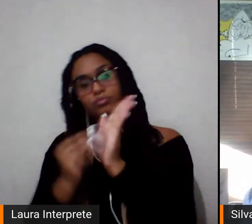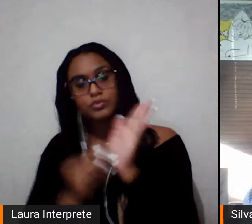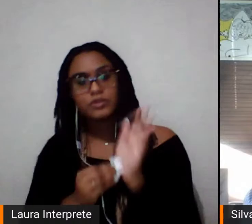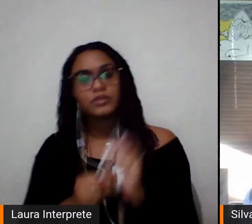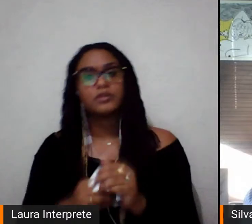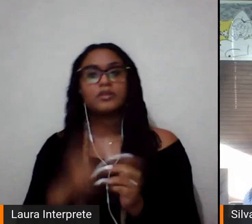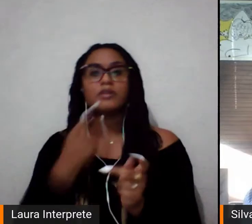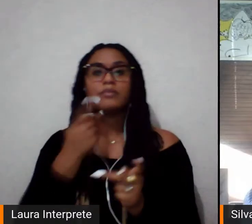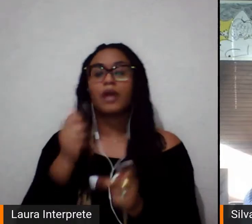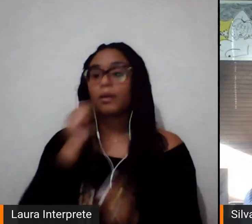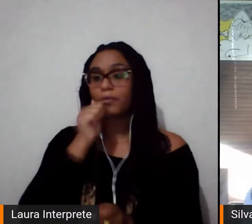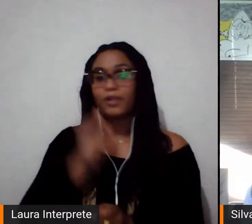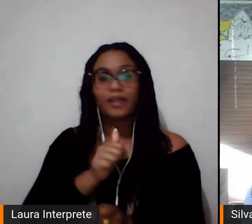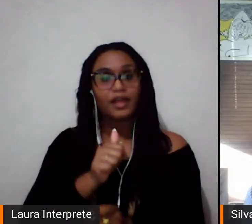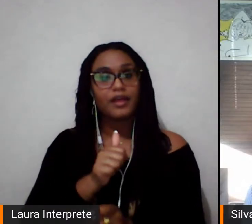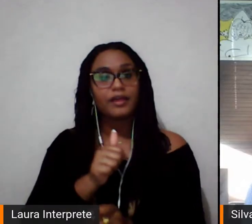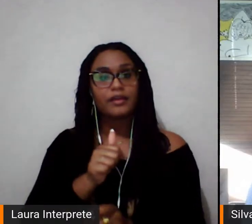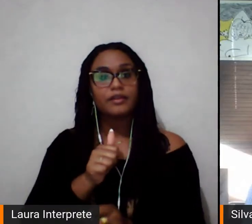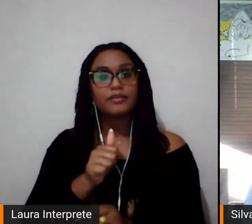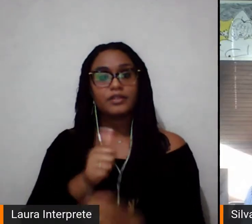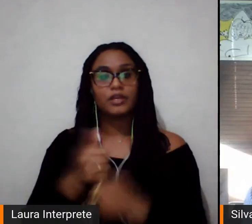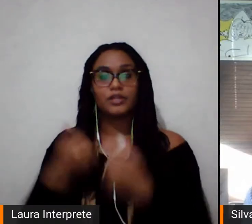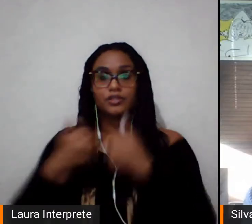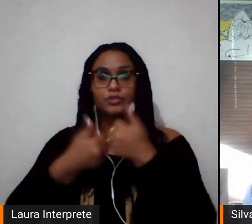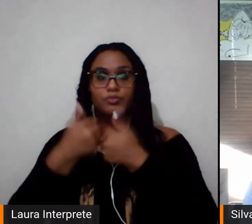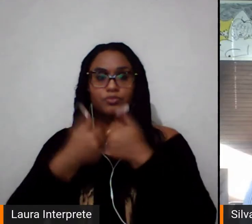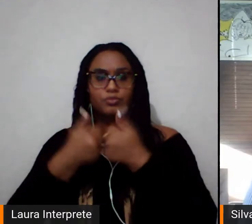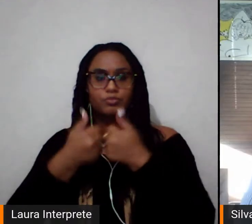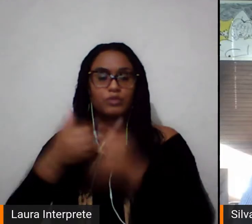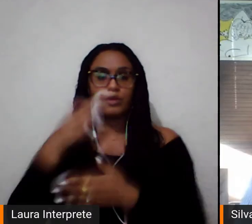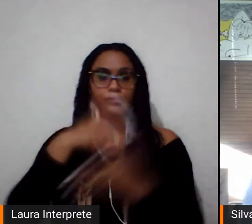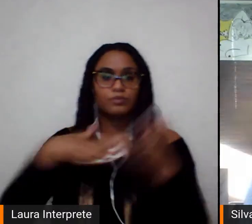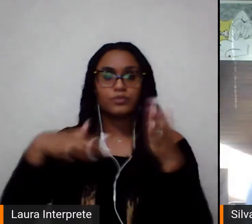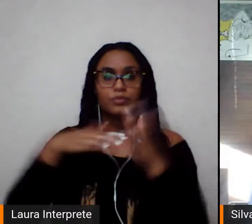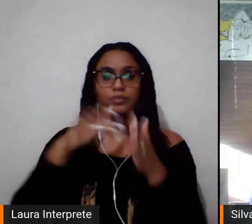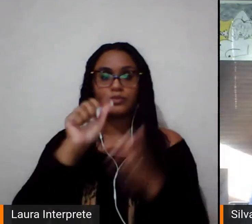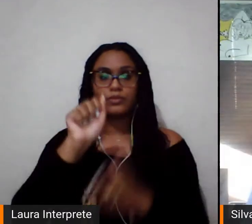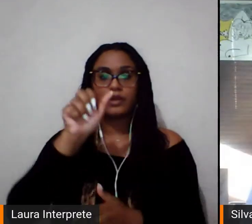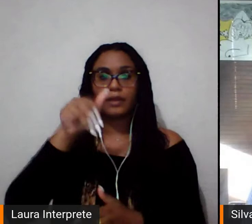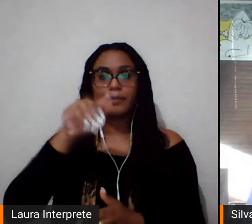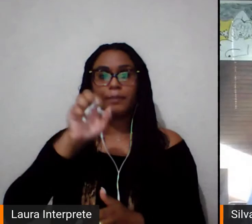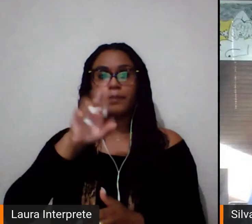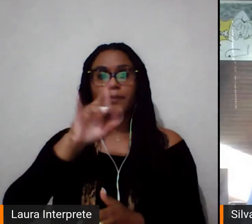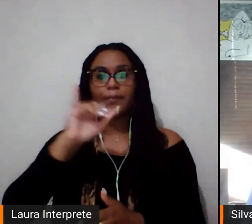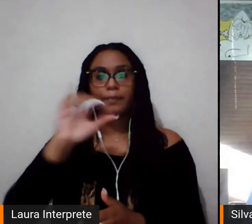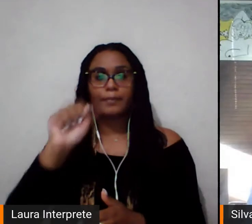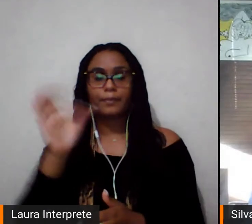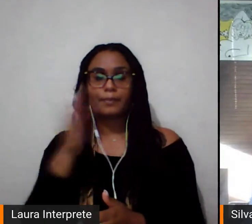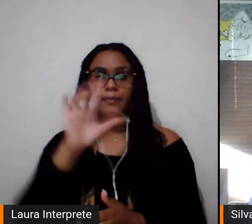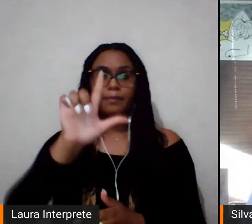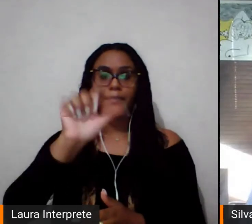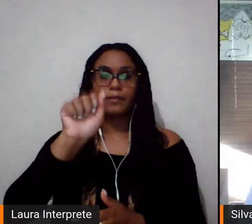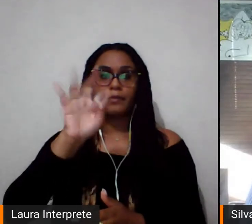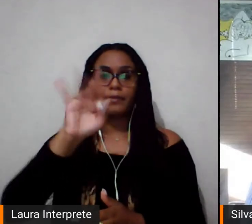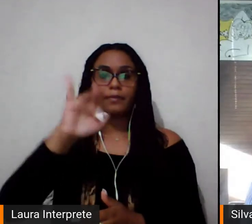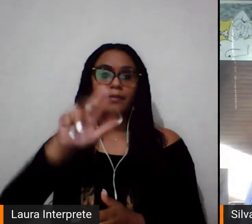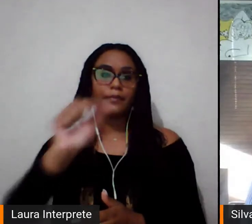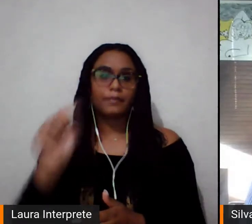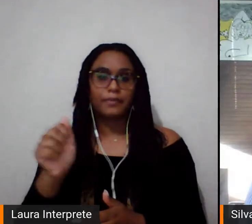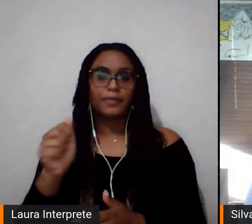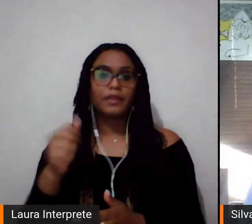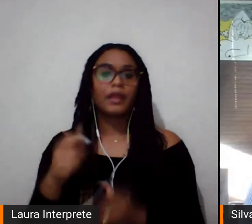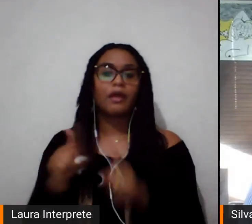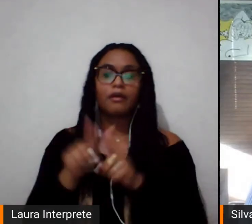na América Latina. É uma rede coordenada com o professor David Woods, da Universidade de Sheffield, e a professora Verônica Moreira, da